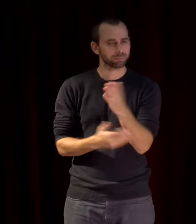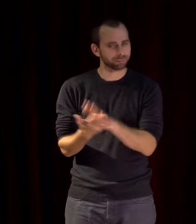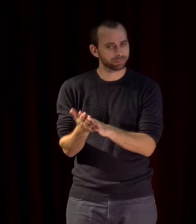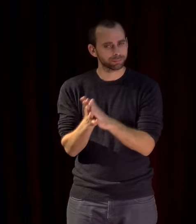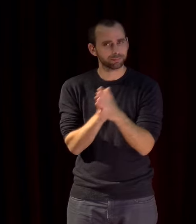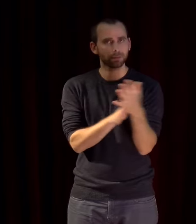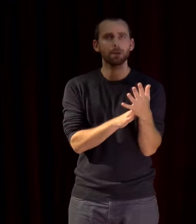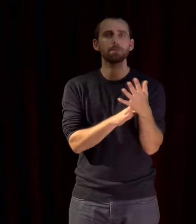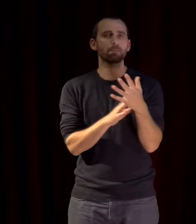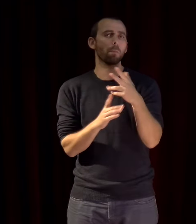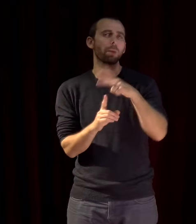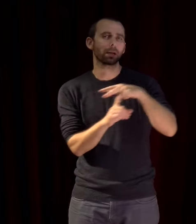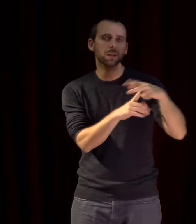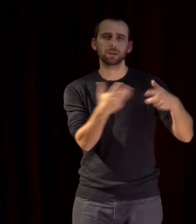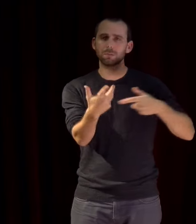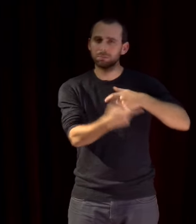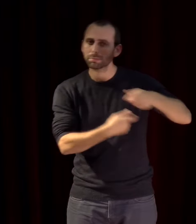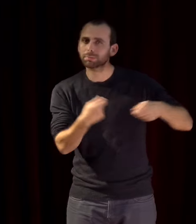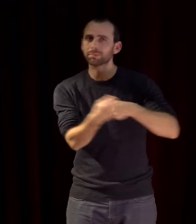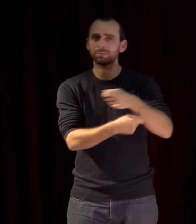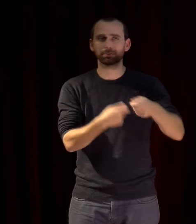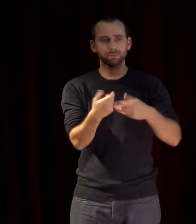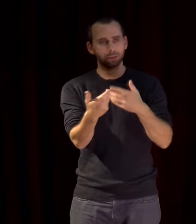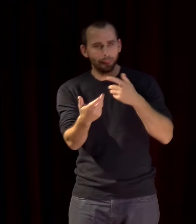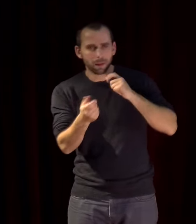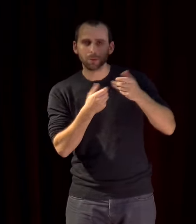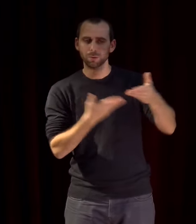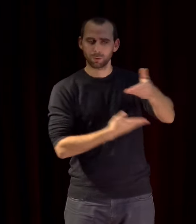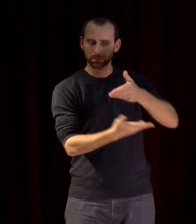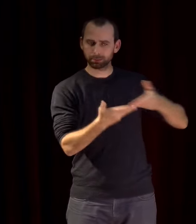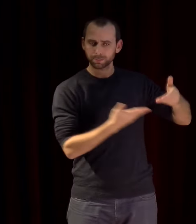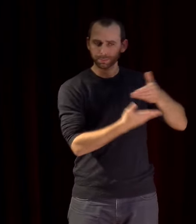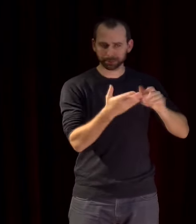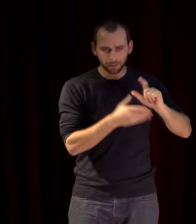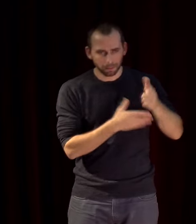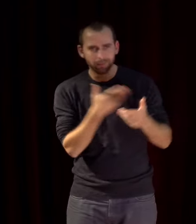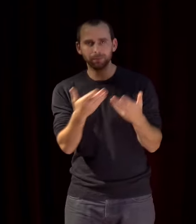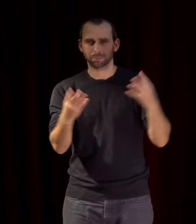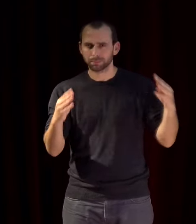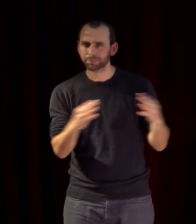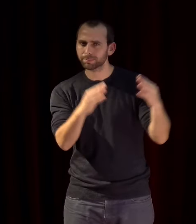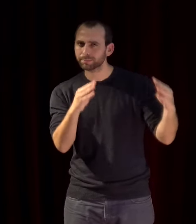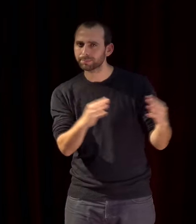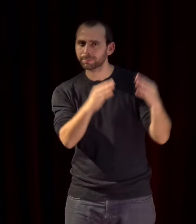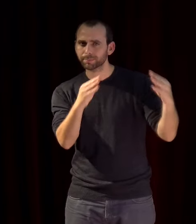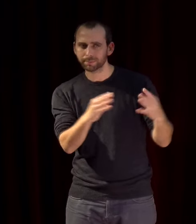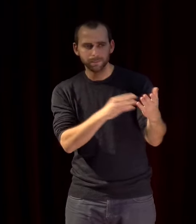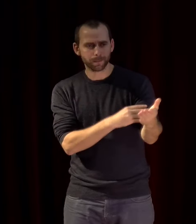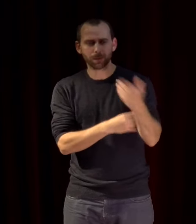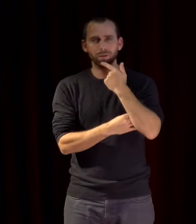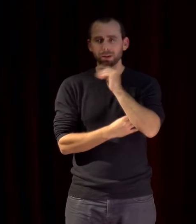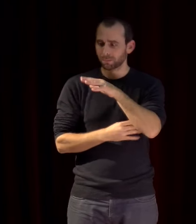un forum une arène où les peuples riverains échangent et communiquent